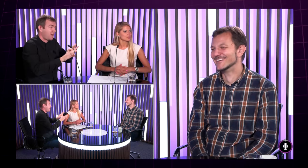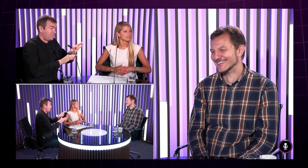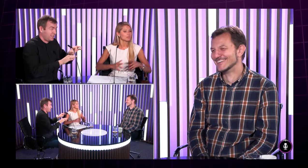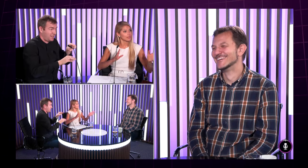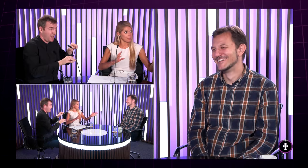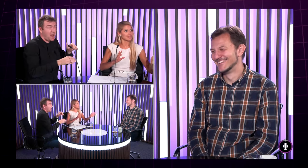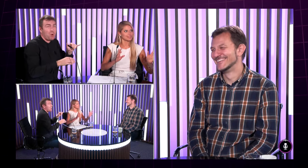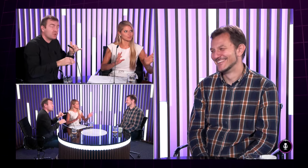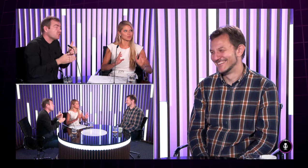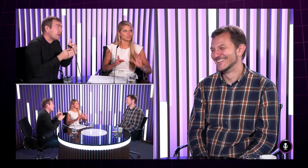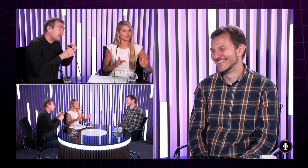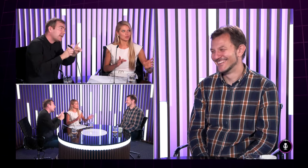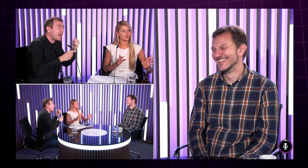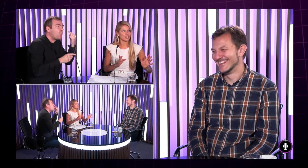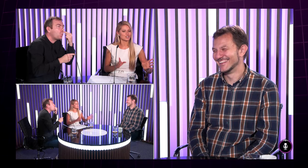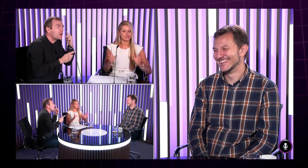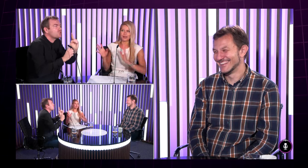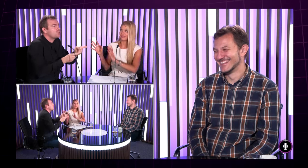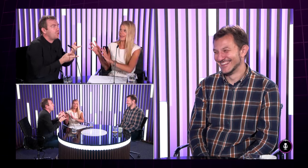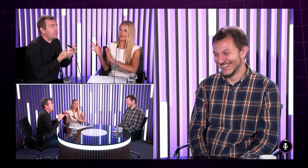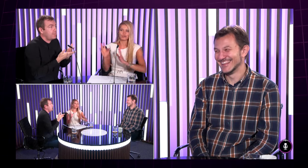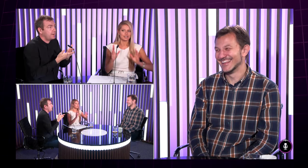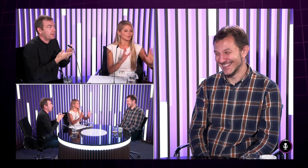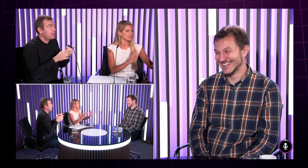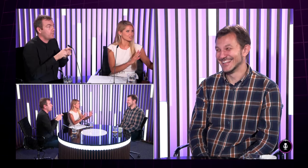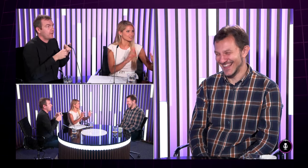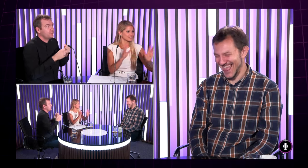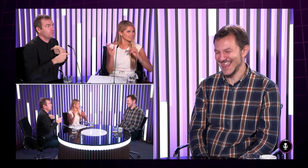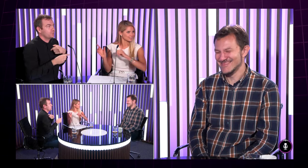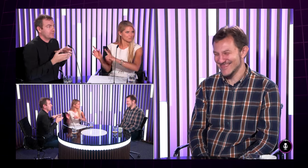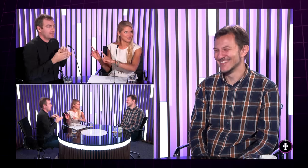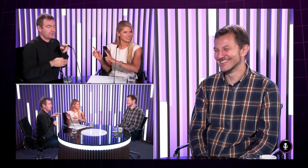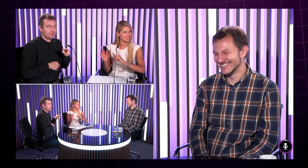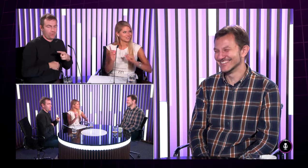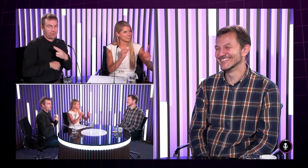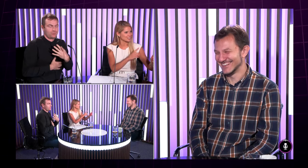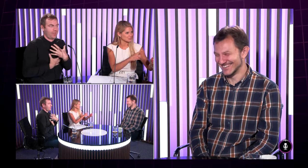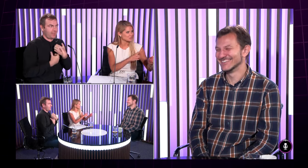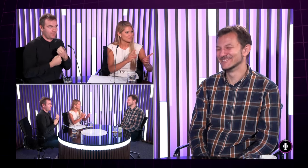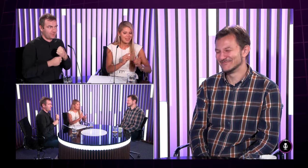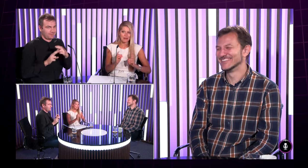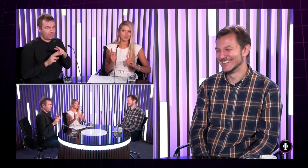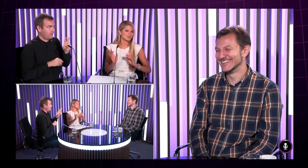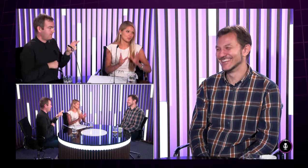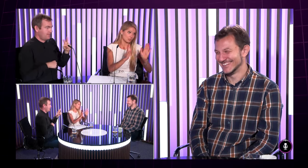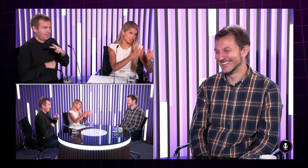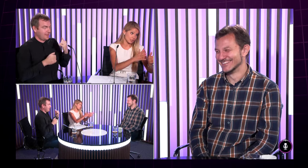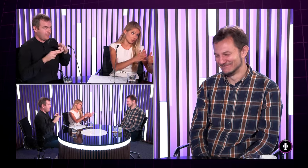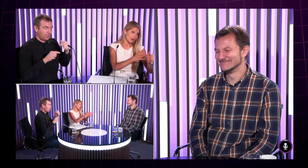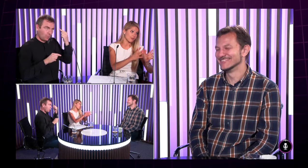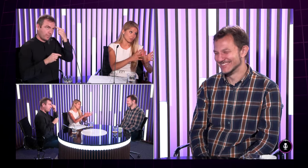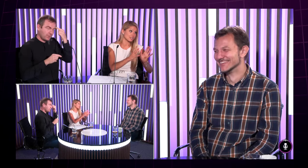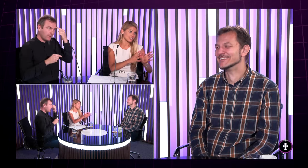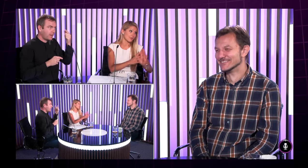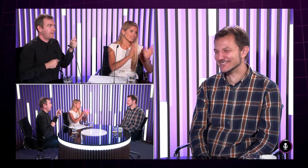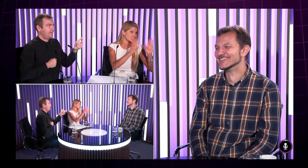vás ešte že by som napríklad ja som zo začiatku rozmýšľala že tiež ma lákalo sa otačať raz k tomočníkovi raz ku vám potom som suvedomal že ja